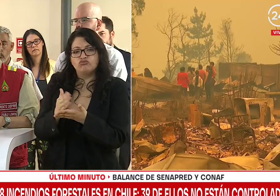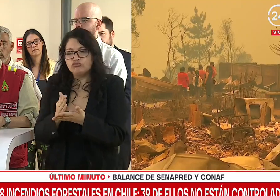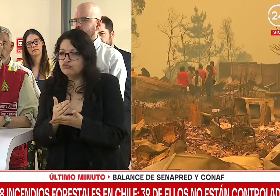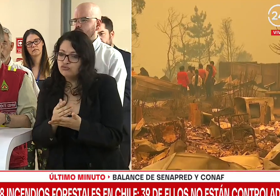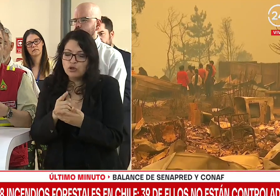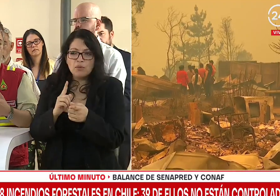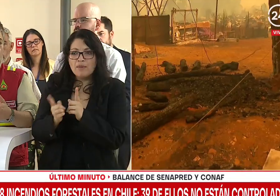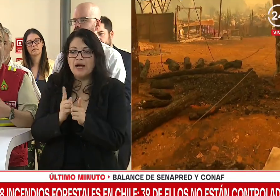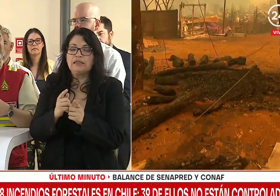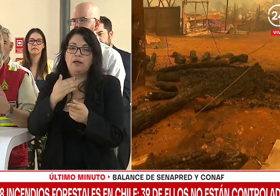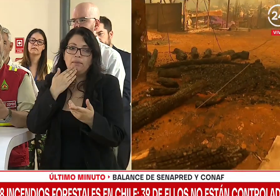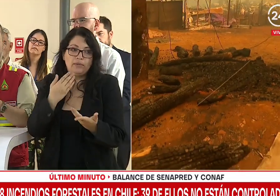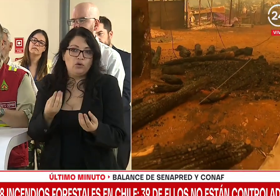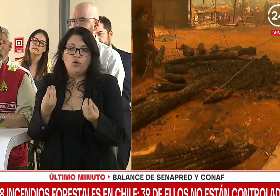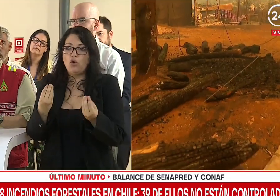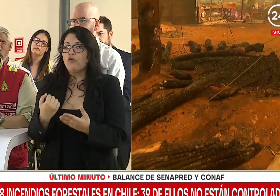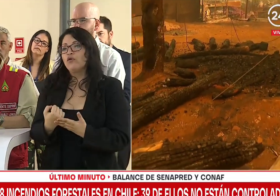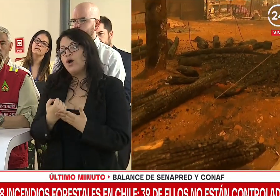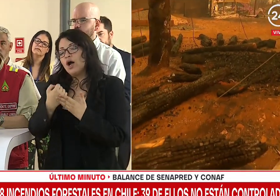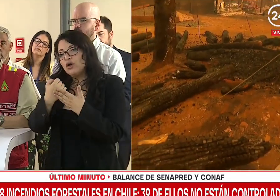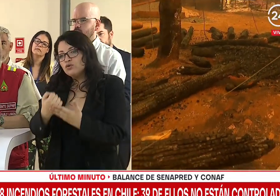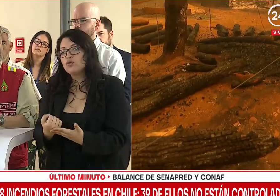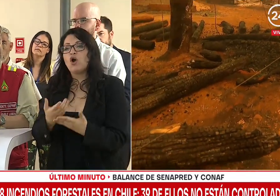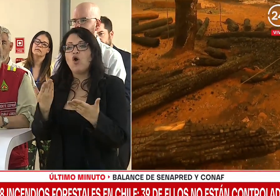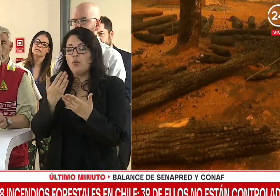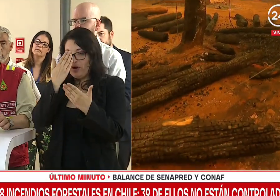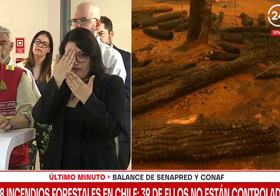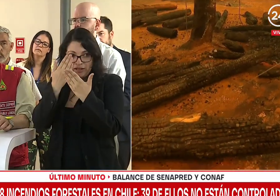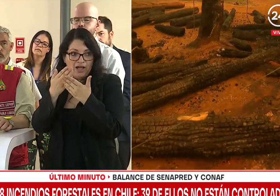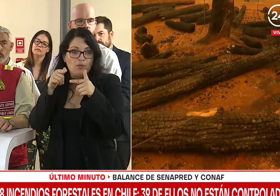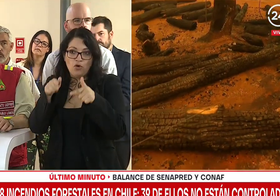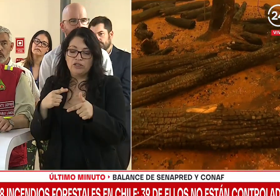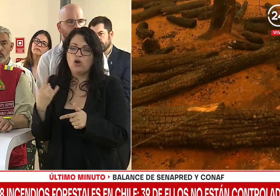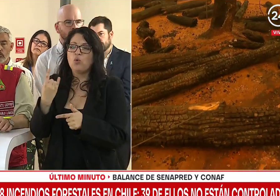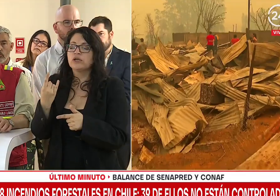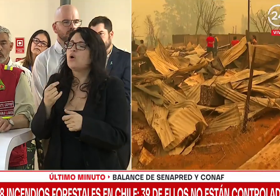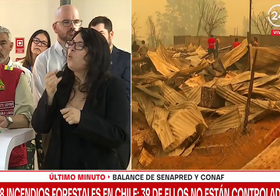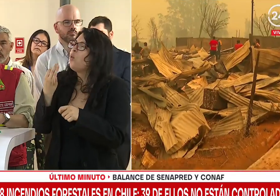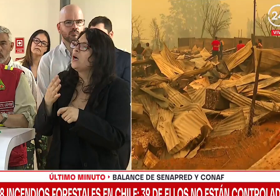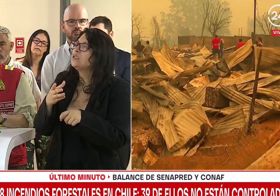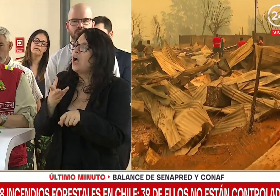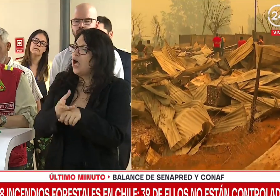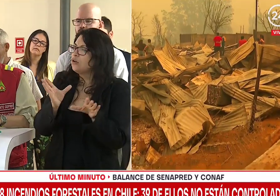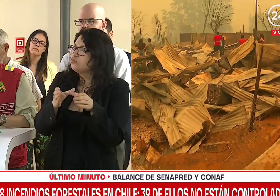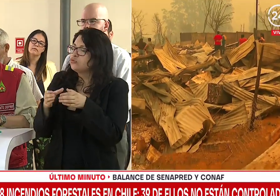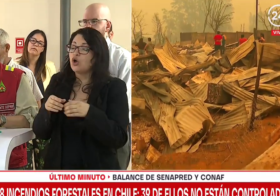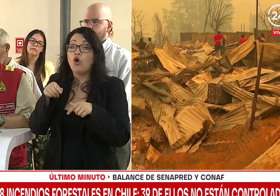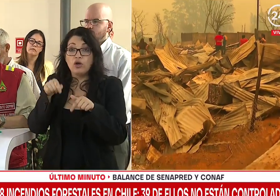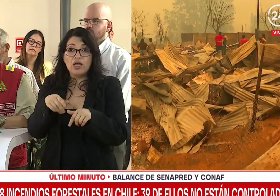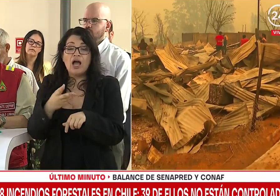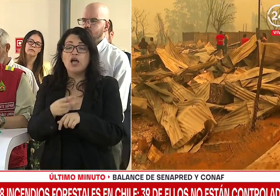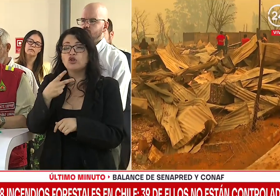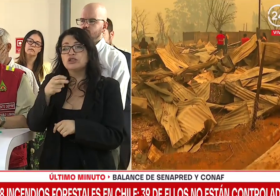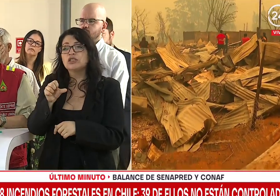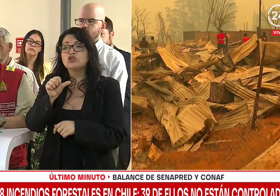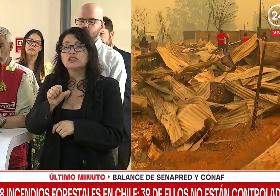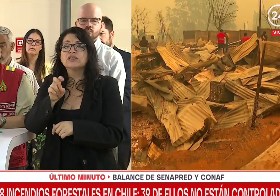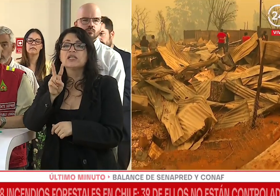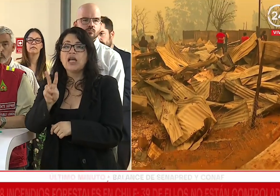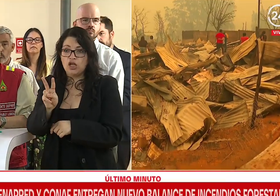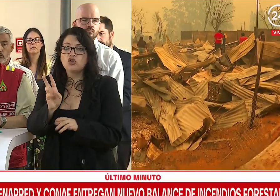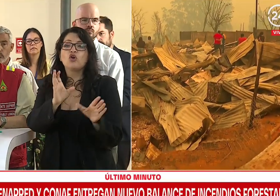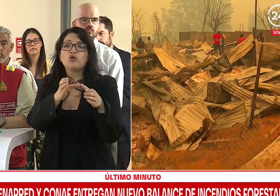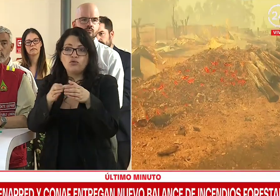es una ayuda a enfrentar estas emergencias. ¿Cuántas brigadas hay hoy? Hoy día hay 262